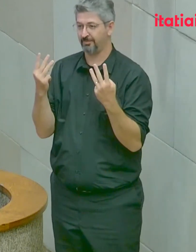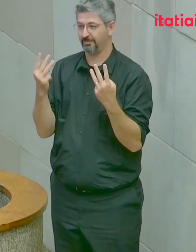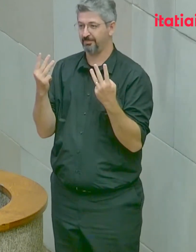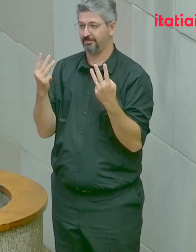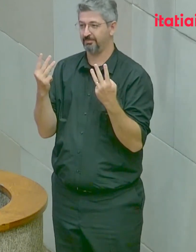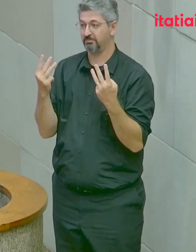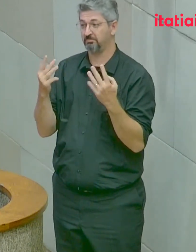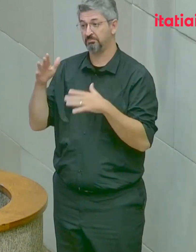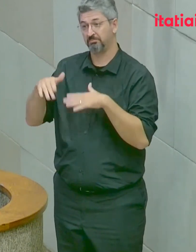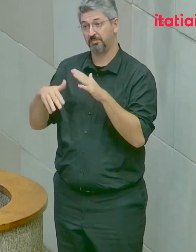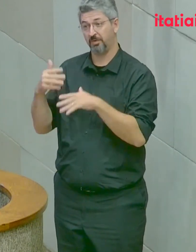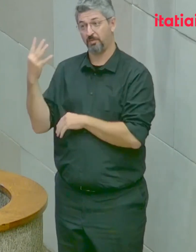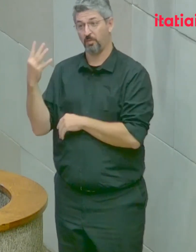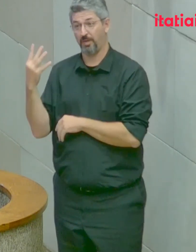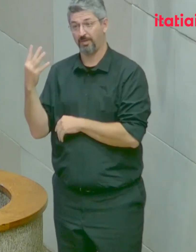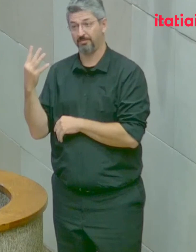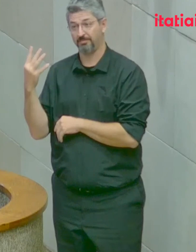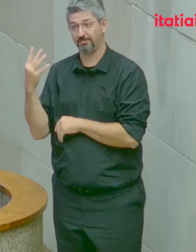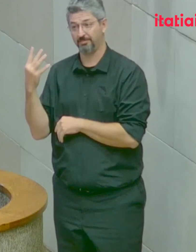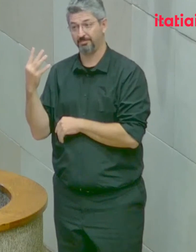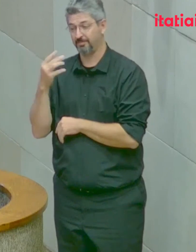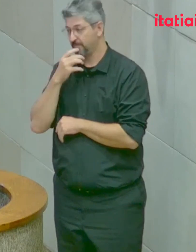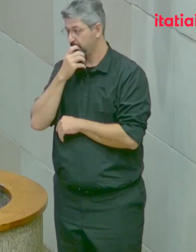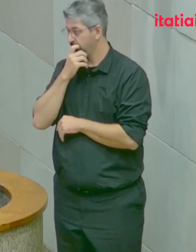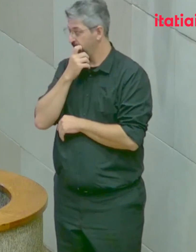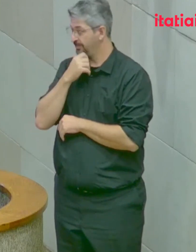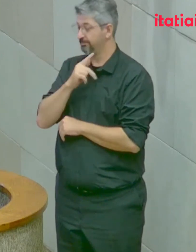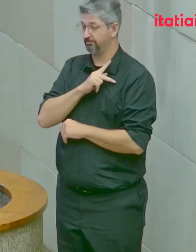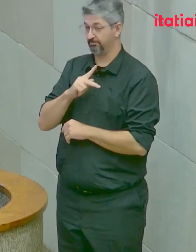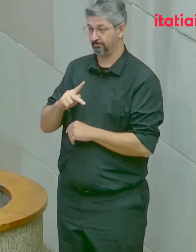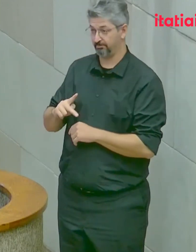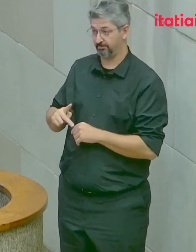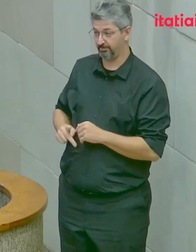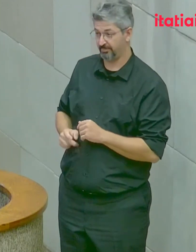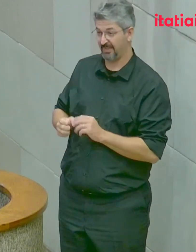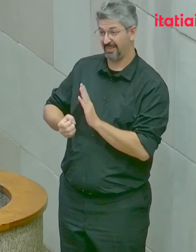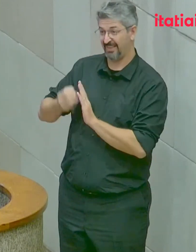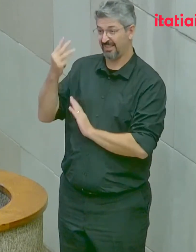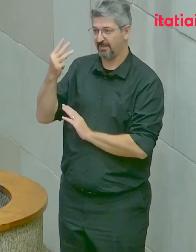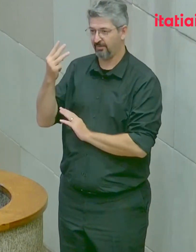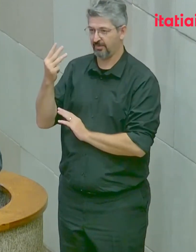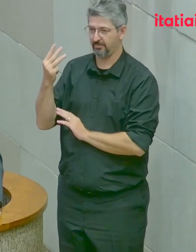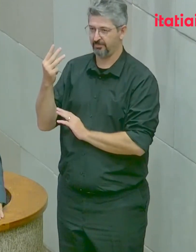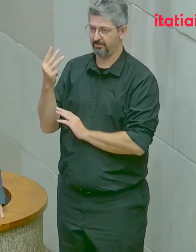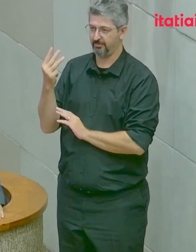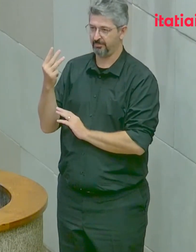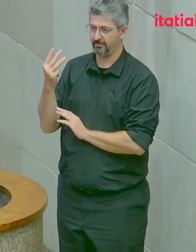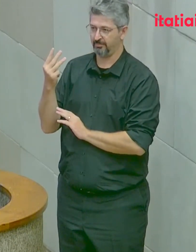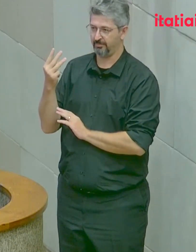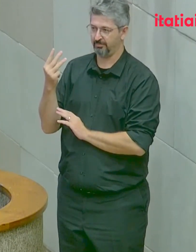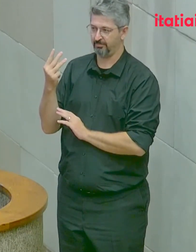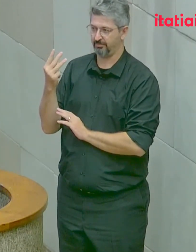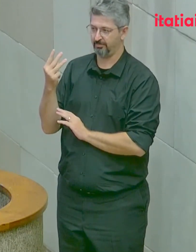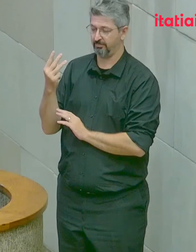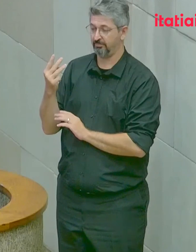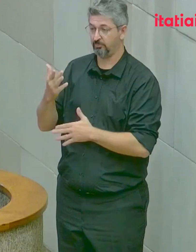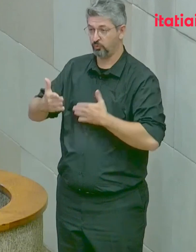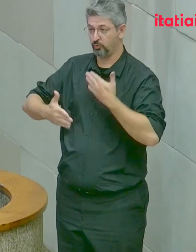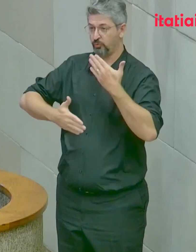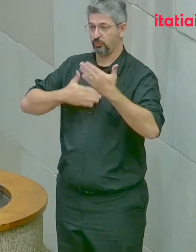Quem sabe vencerá a quarta. É presidente pela terceira vez. E surpreendeu